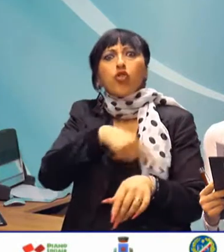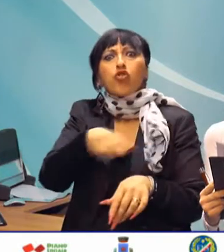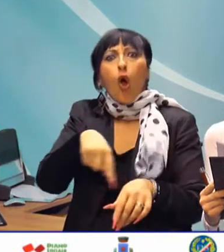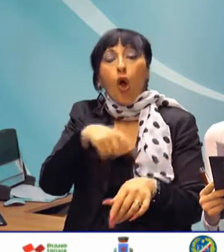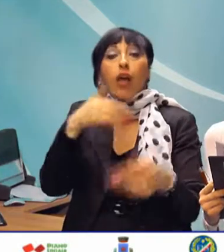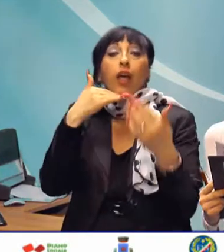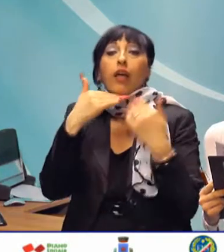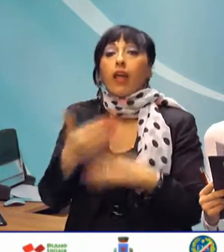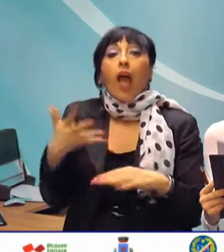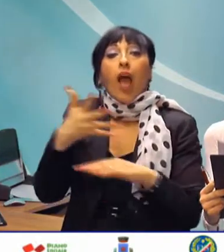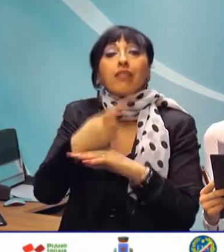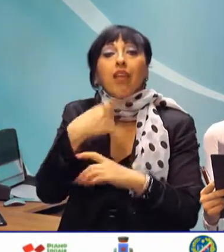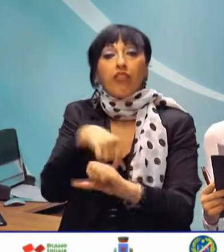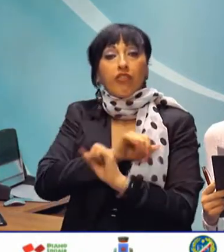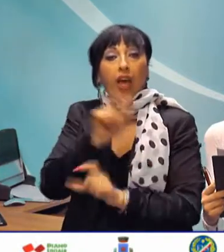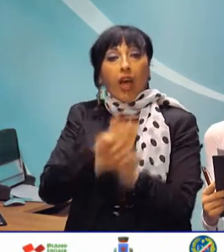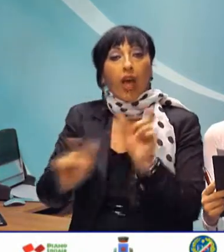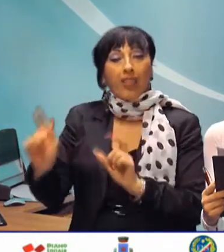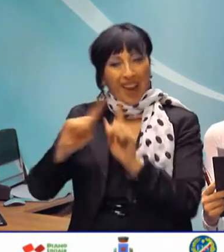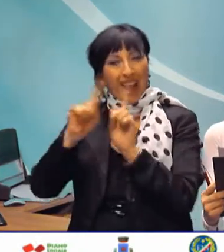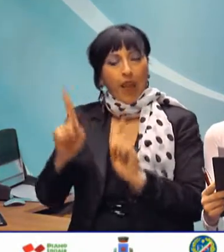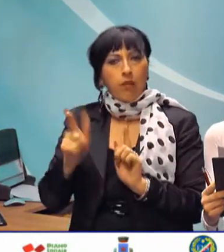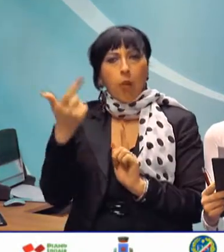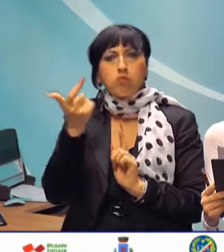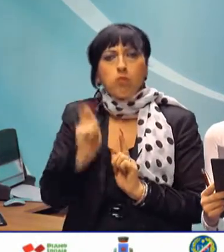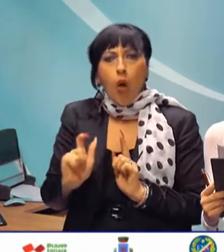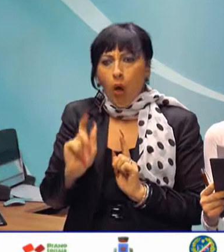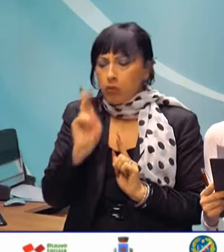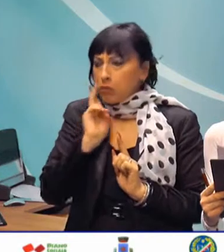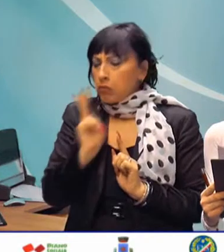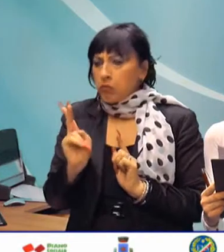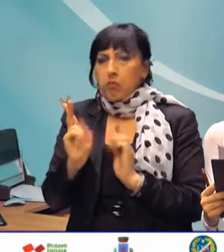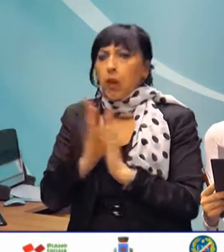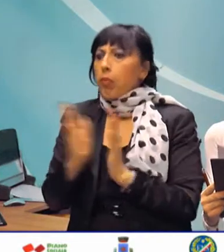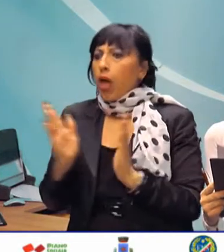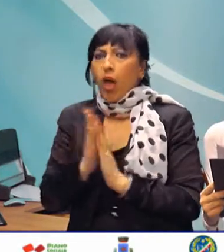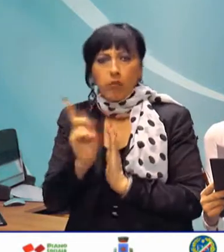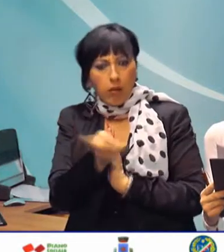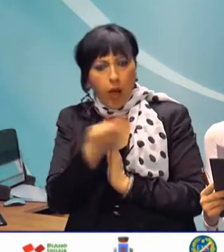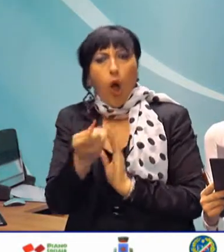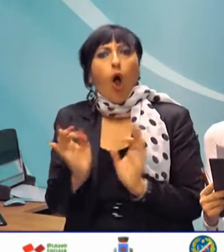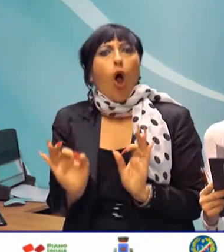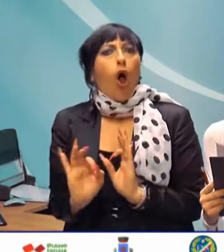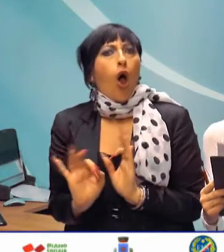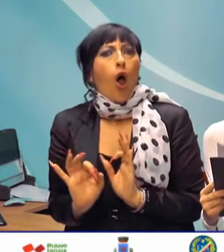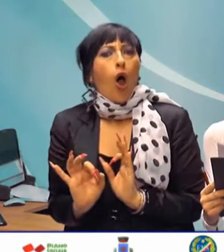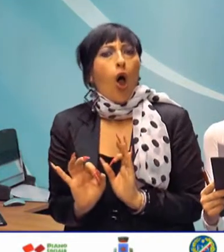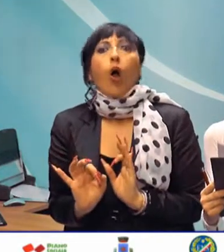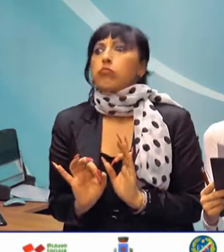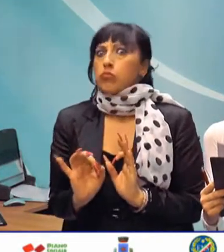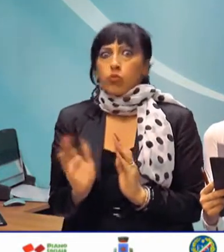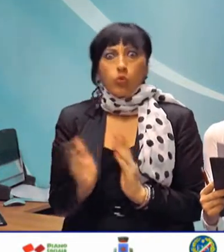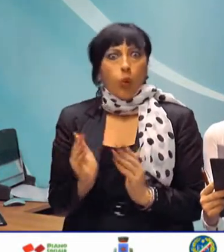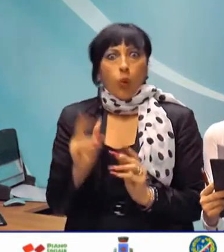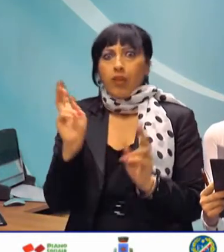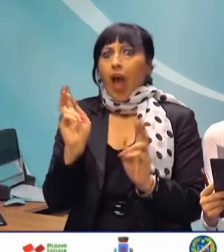dall'intervento dei fedeli, che preoccupati per la sua assenza durante la celebrazione della messa, hanno dato